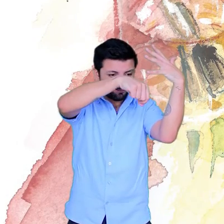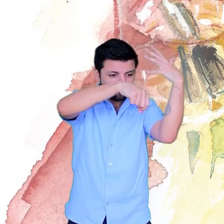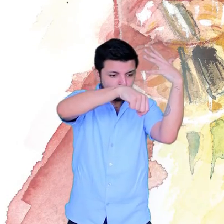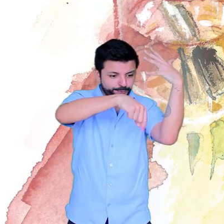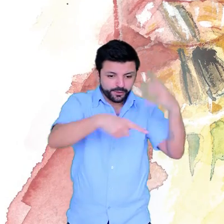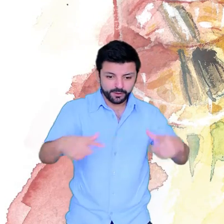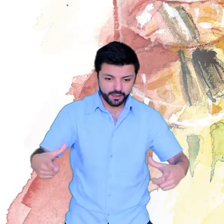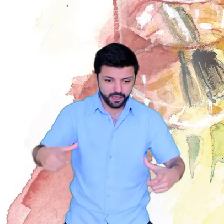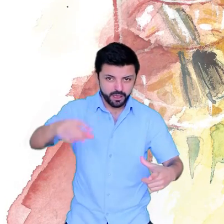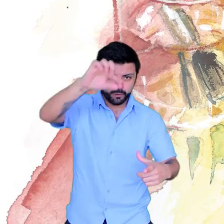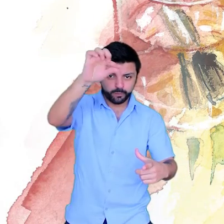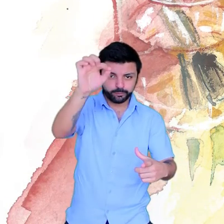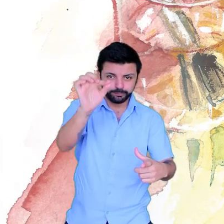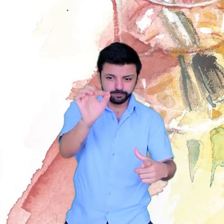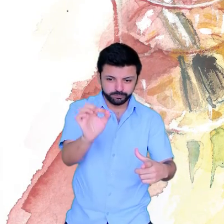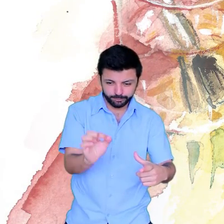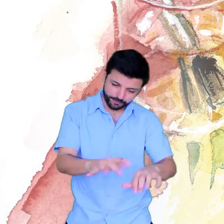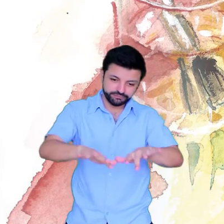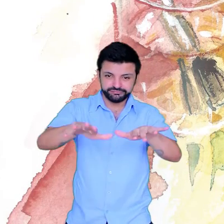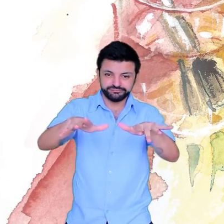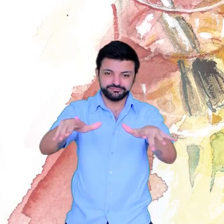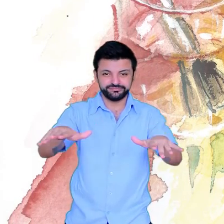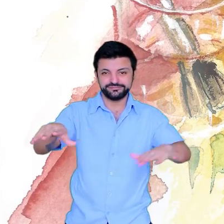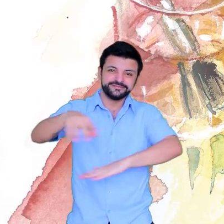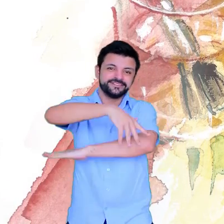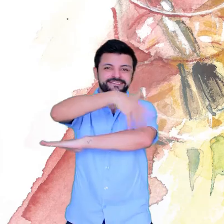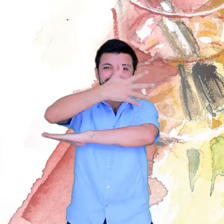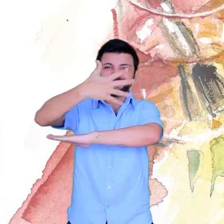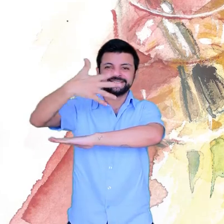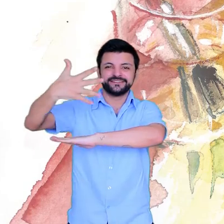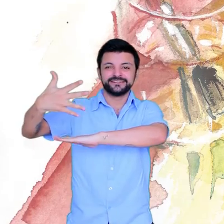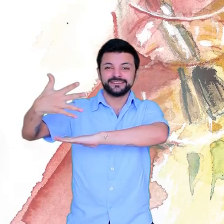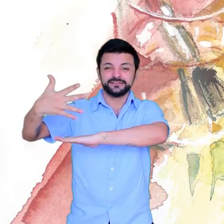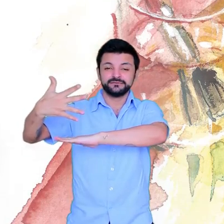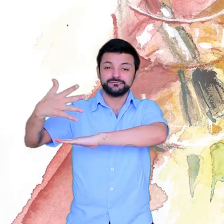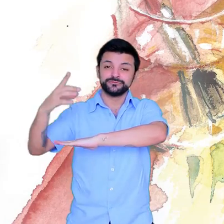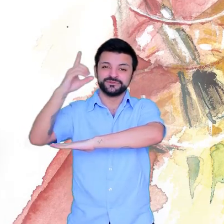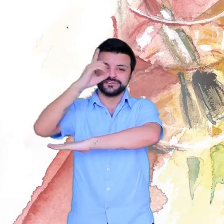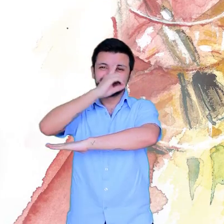Pingo Uma gota de arco-íris No domingo